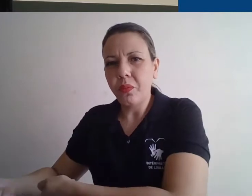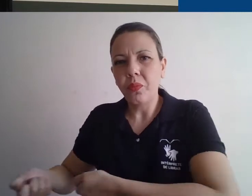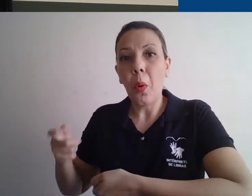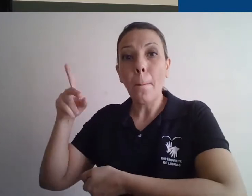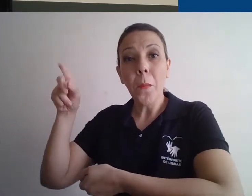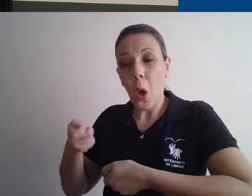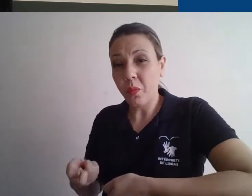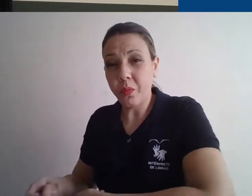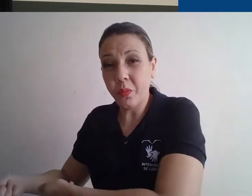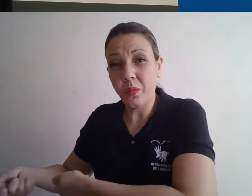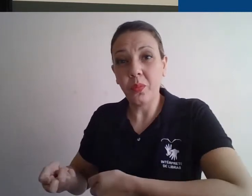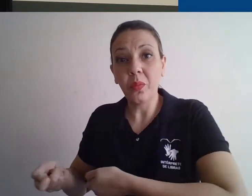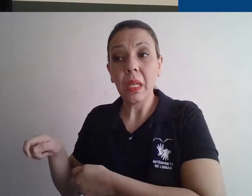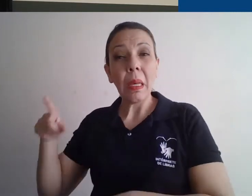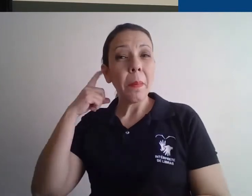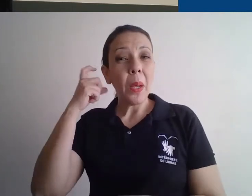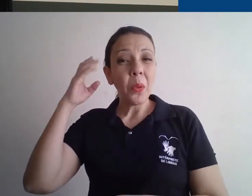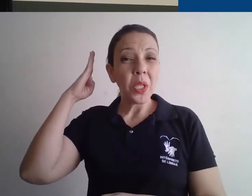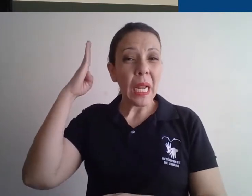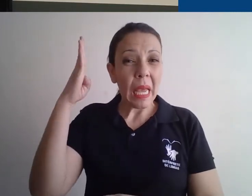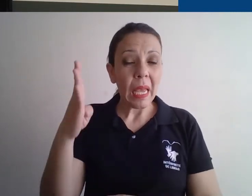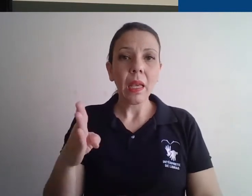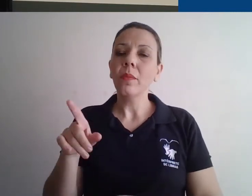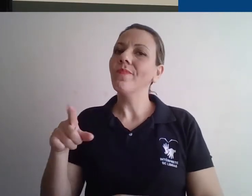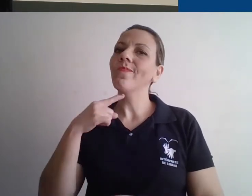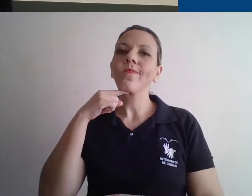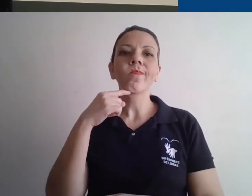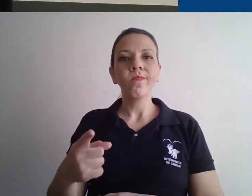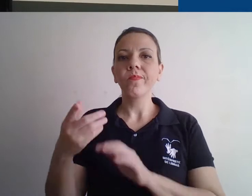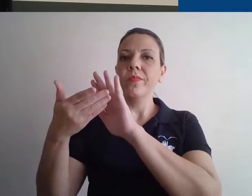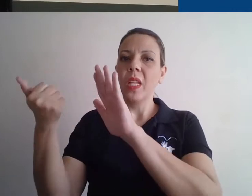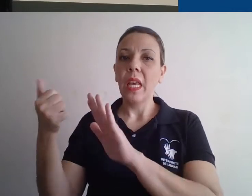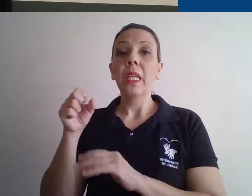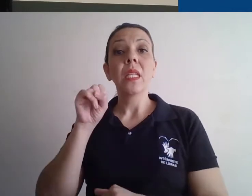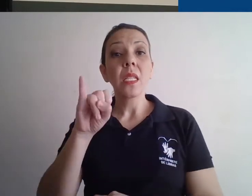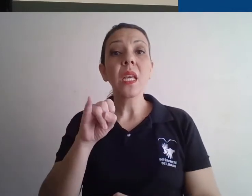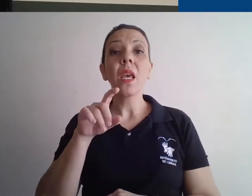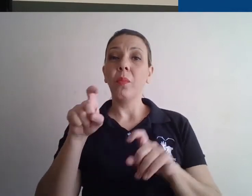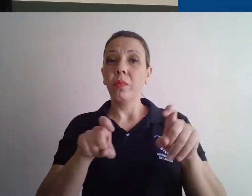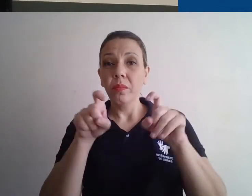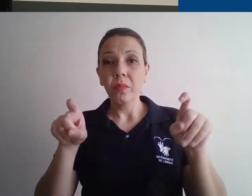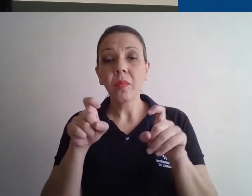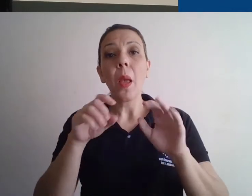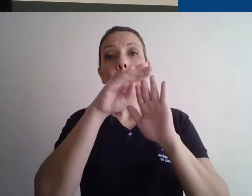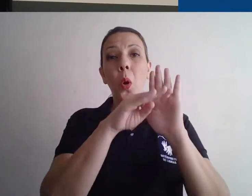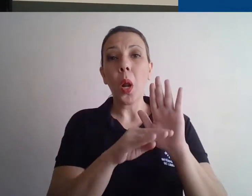são barulhos mais constantes, esses aí realmente a gente não consegue tirar se não fosse com equipamentos super profissionais e programas